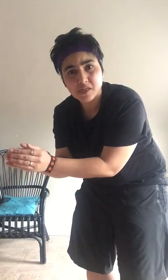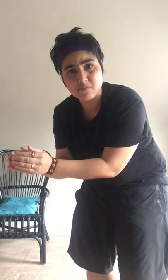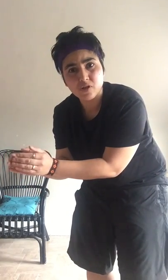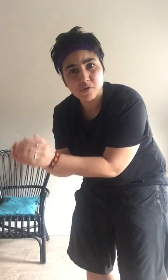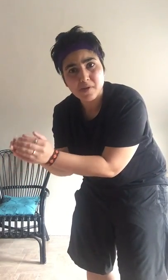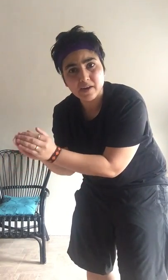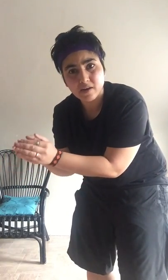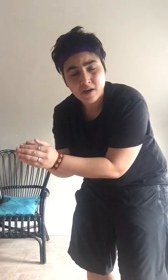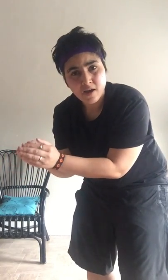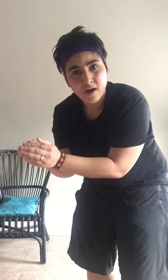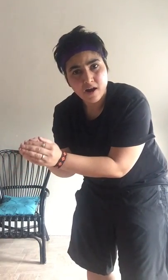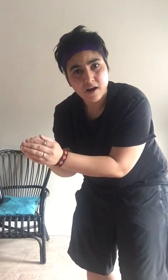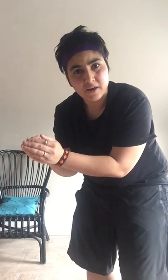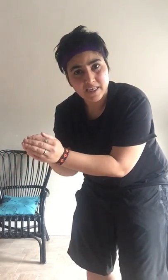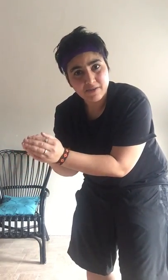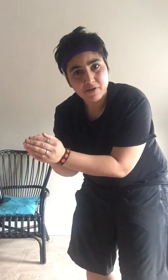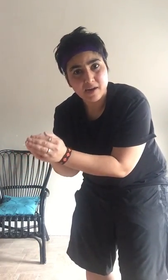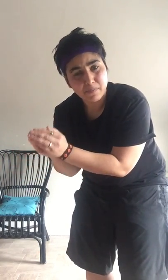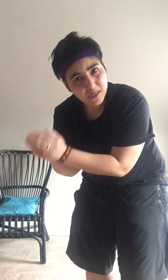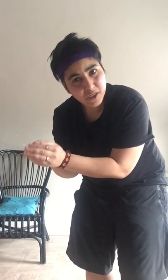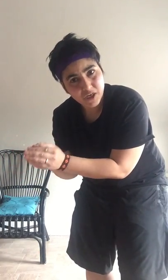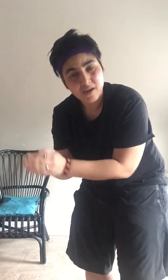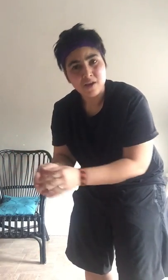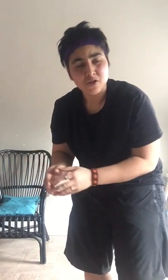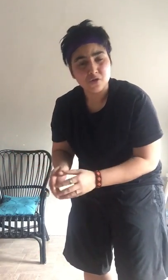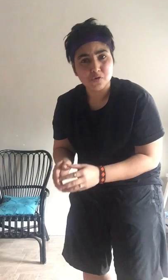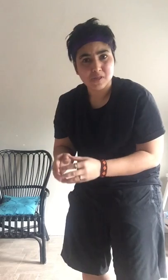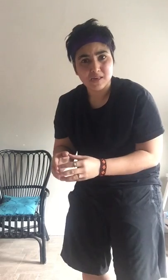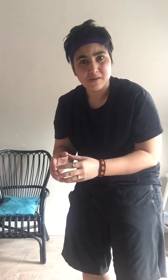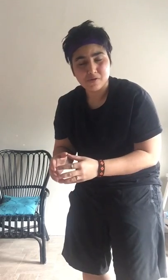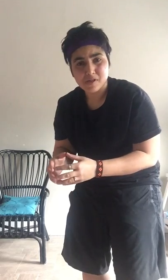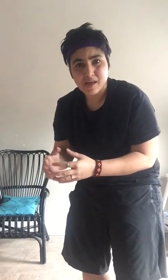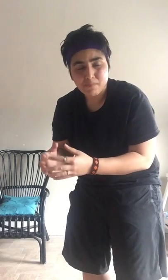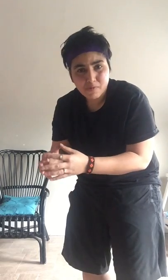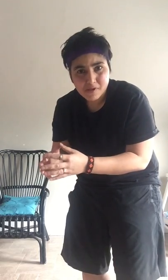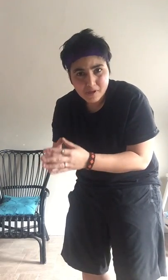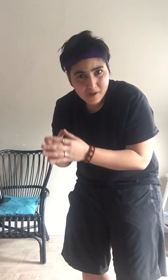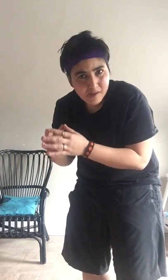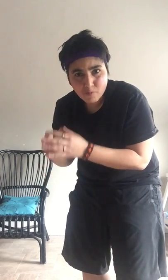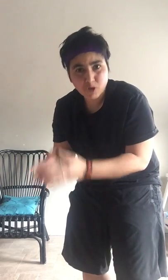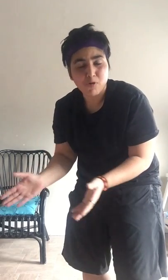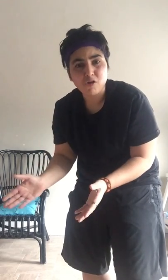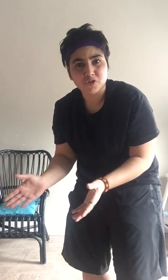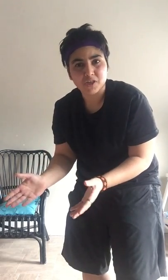सिस्टम होता है उसमें अगर घी वगरा फस जाए तो उसकी उससे सारे सब कुछ ब्लॉक हो